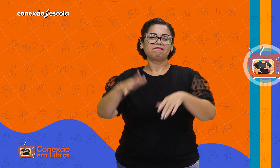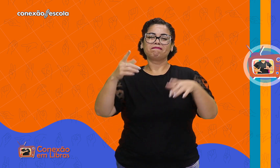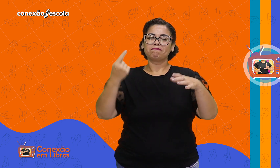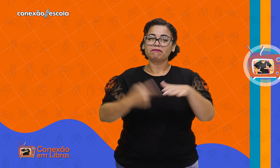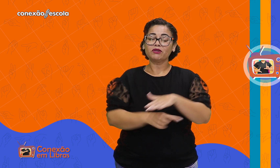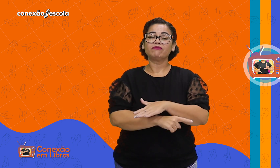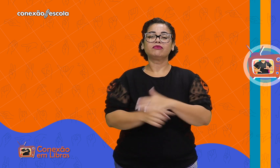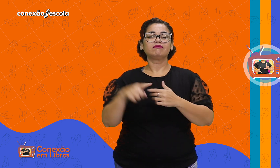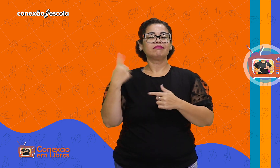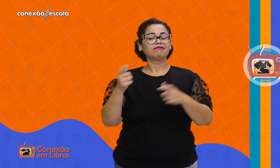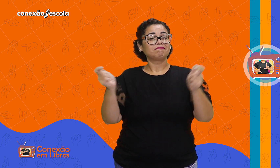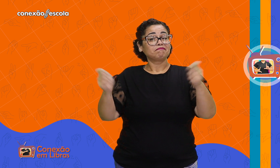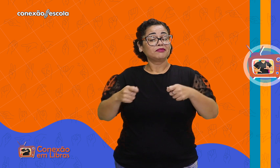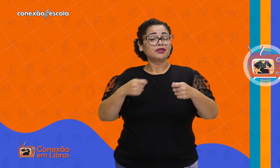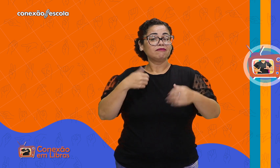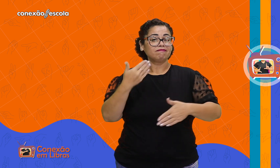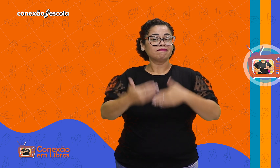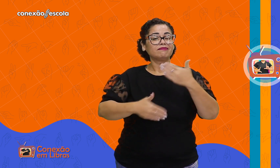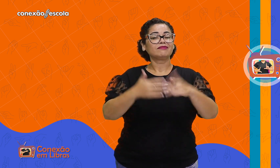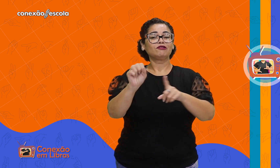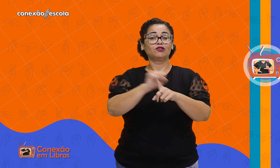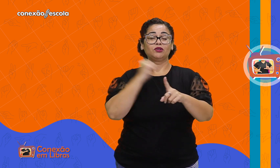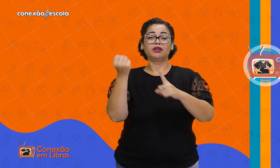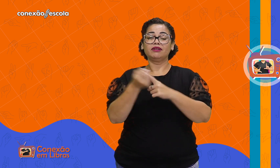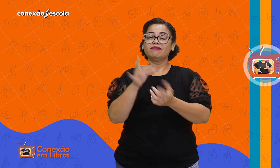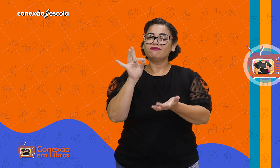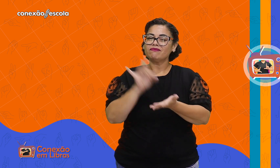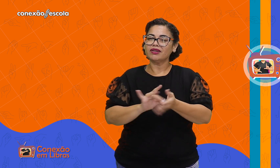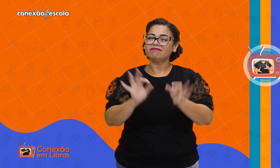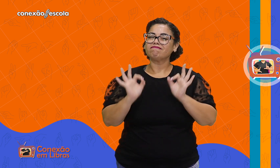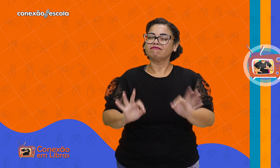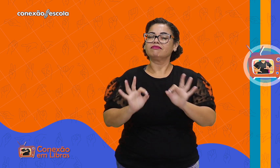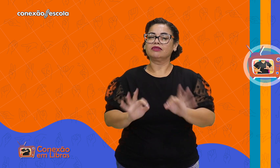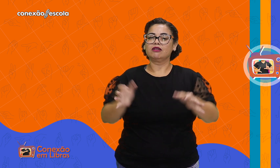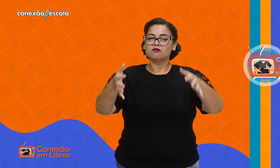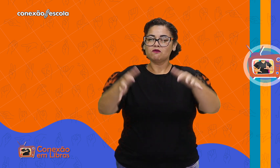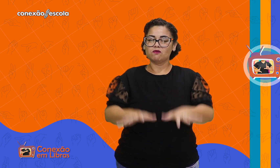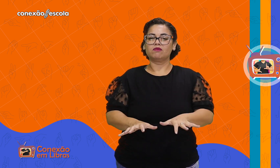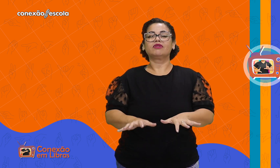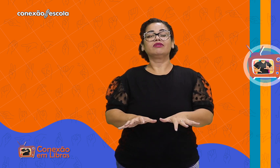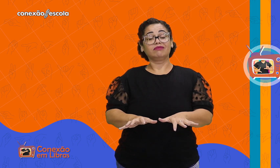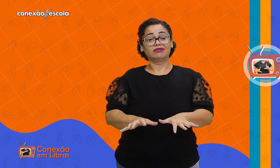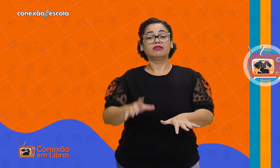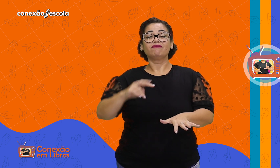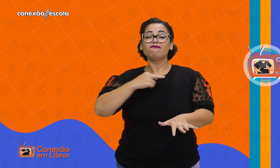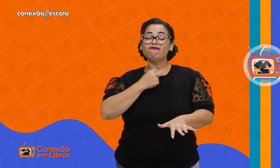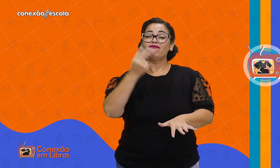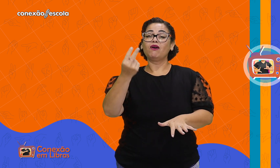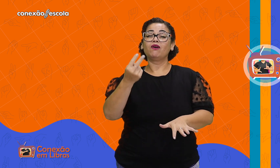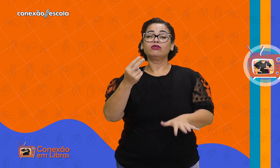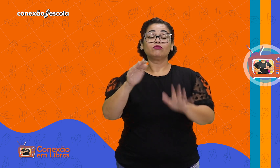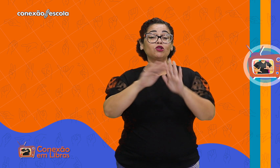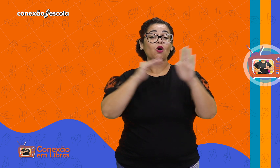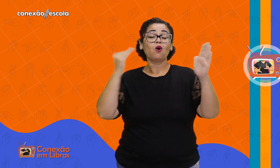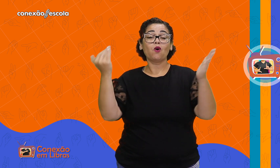mais profundas e que possamos construir uma sociedade verdadeiramente inclusiva, onde as vozes